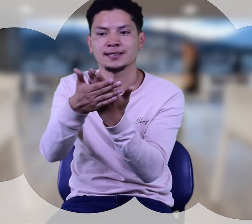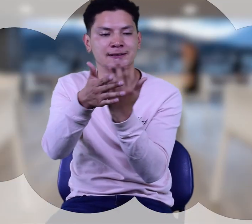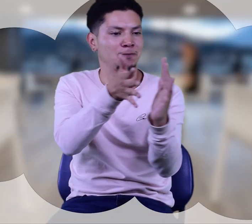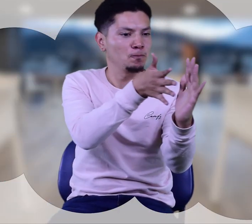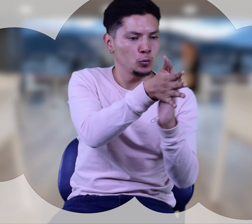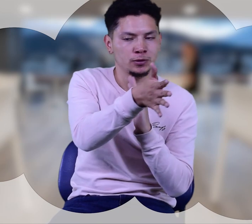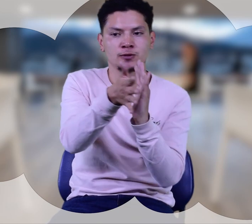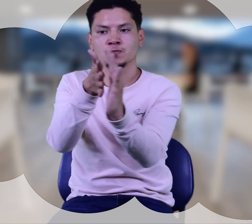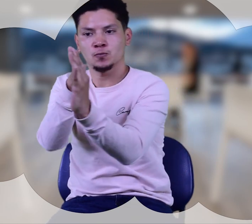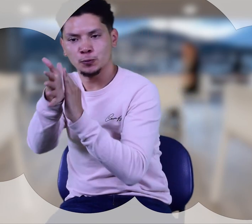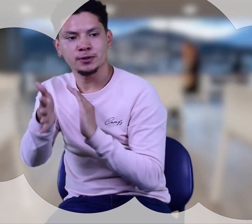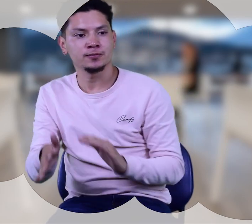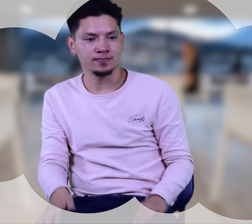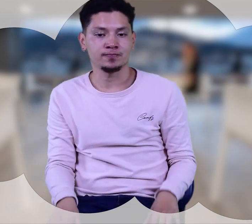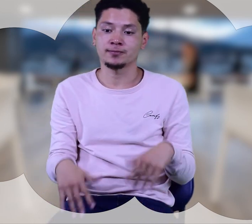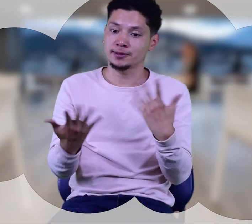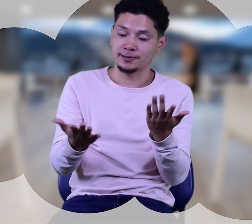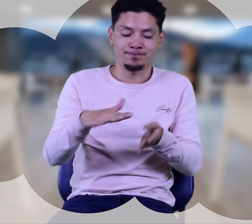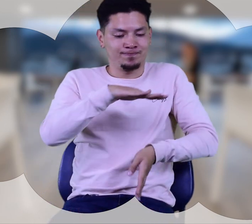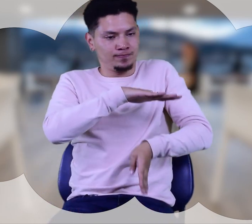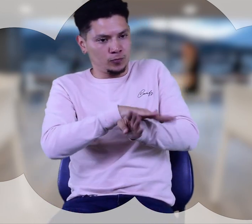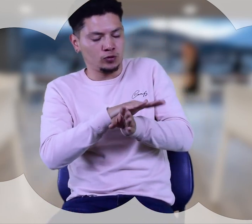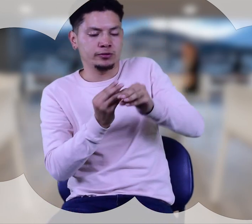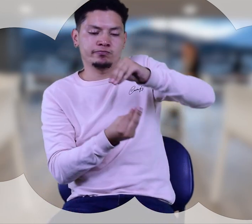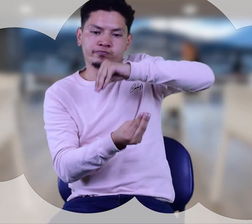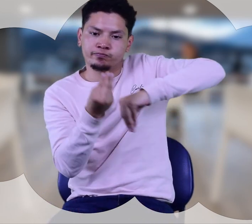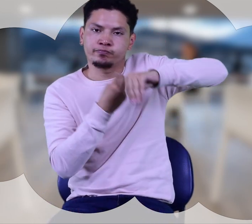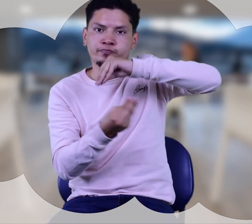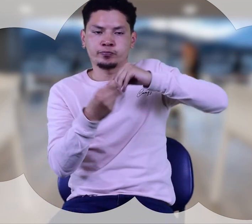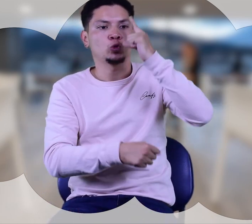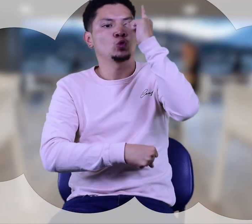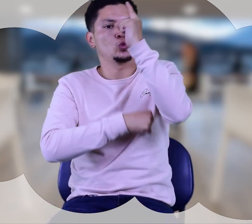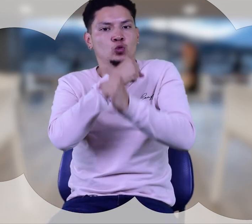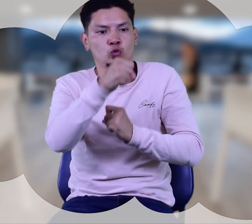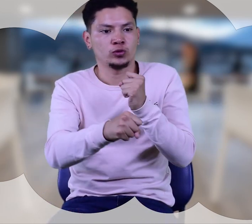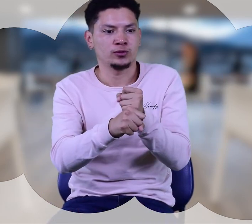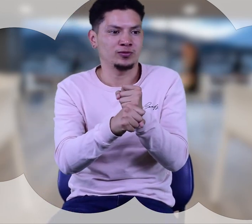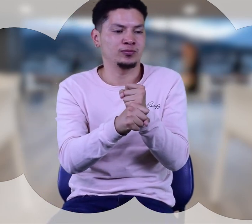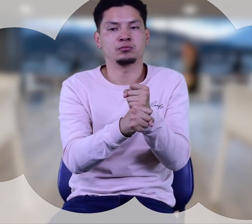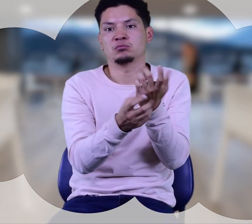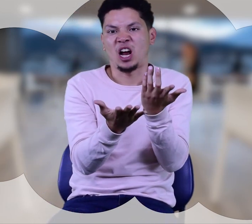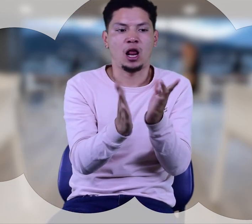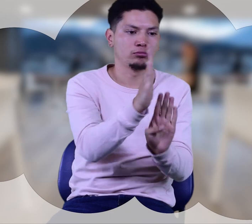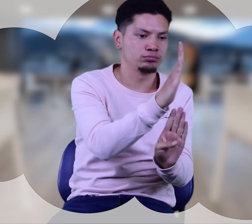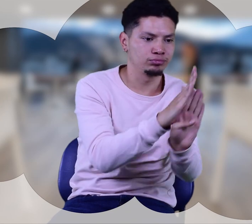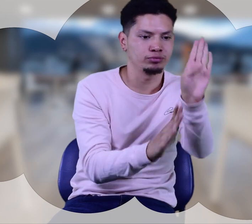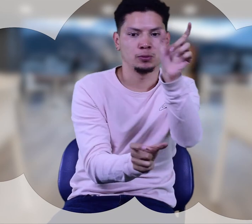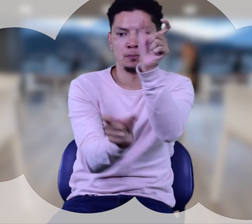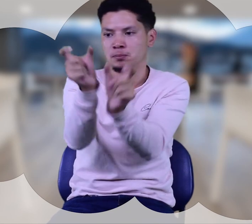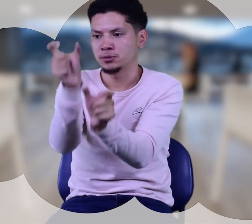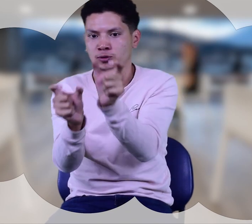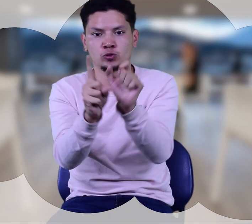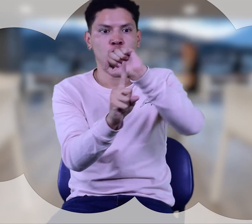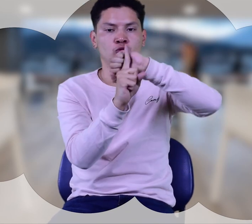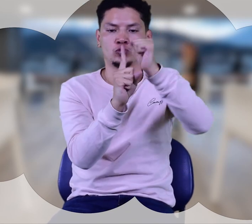Seguiremos manejando los recursos así, para que podamos desarrollar actividades en beneficio de la sociedad.